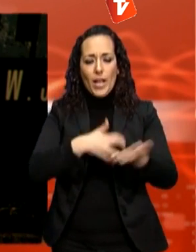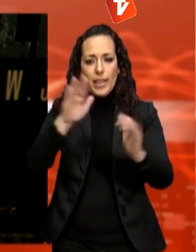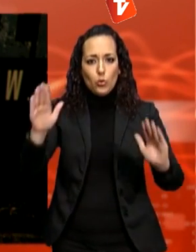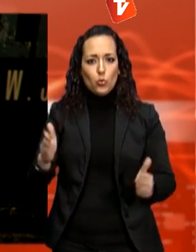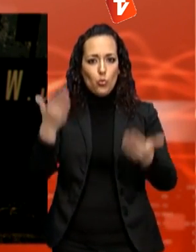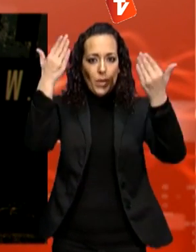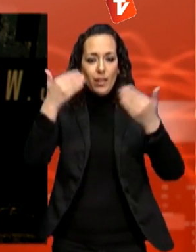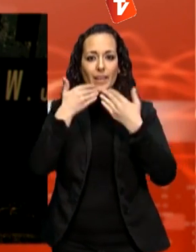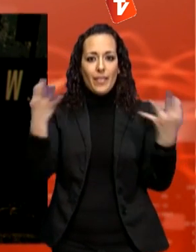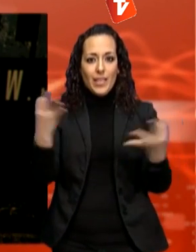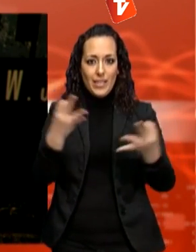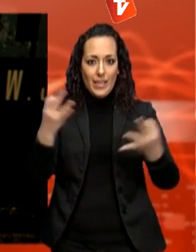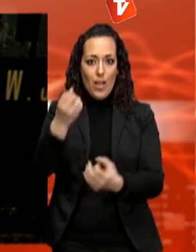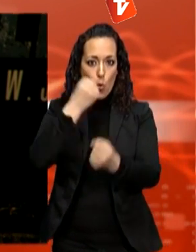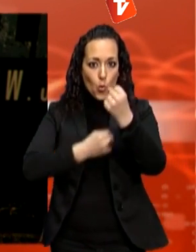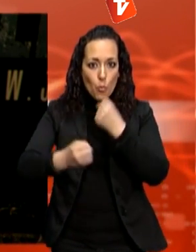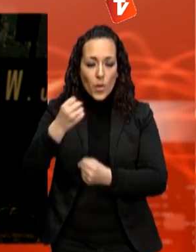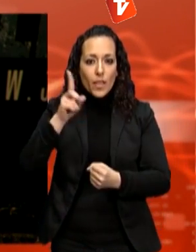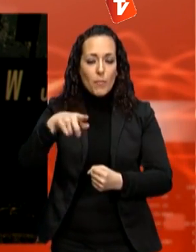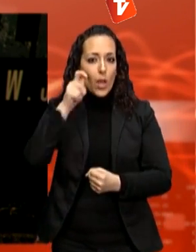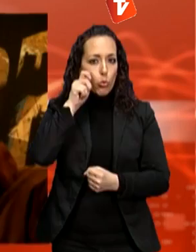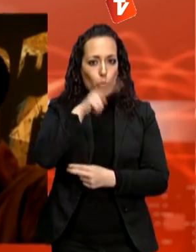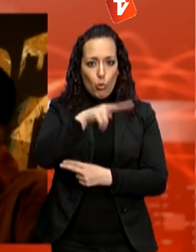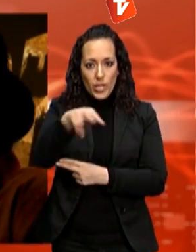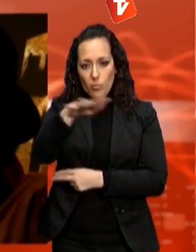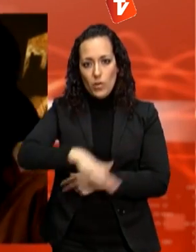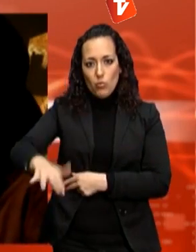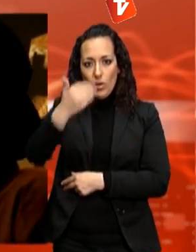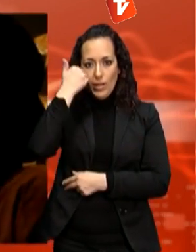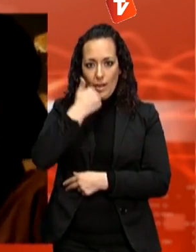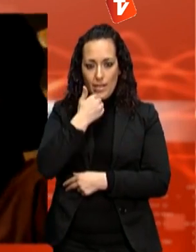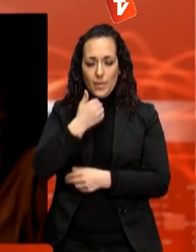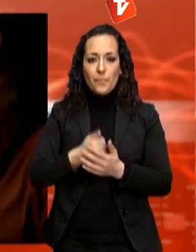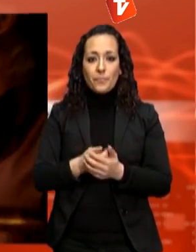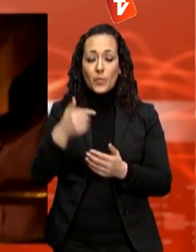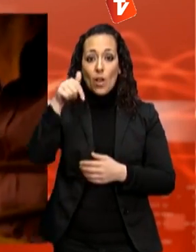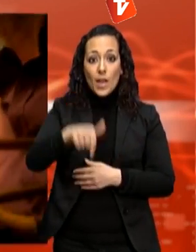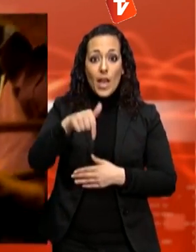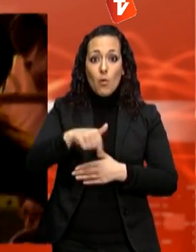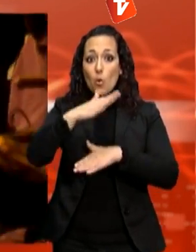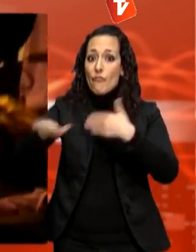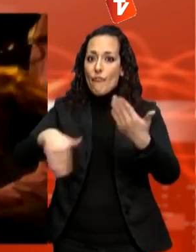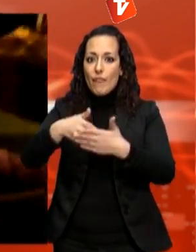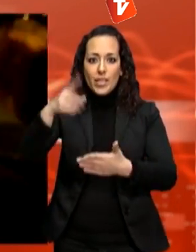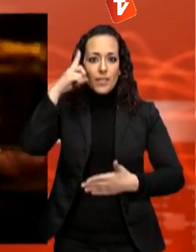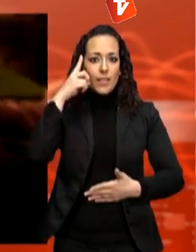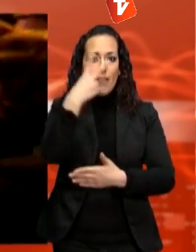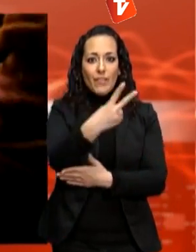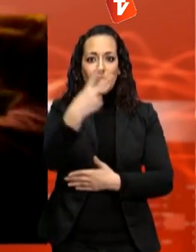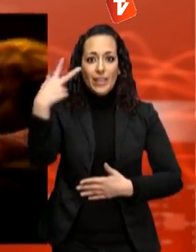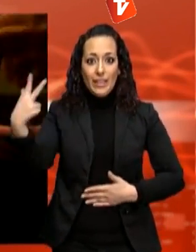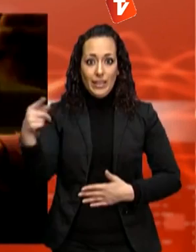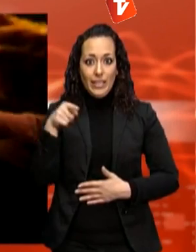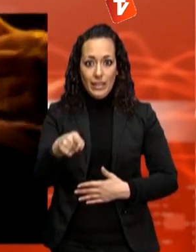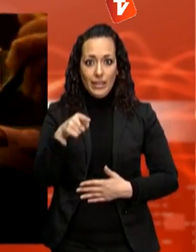minimitzar l'economia, el comerç i el turisme a la nostra ciutat. A partir d'avui i fins al dia 23, la nova Gescava, el Centre Cultural, la